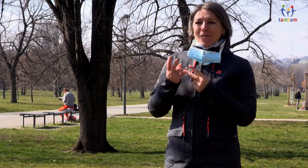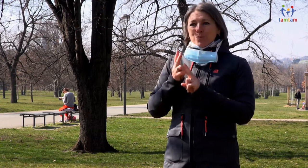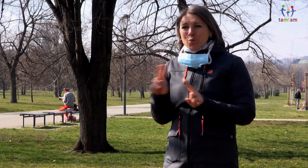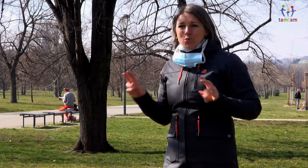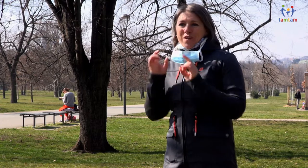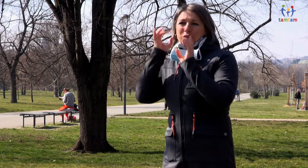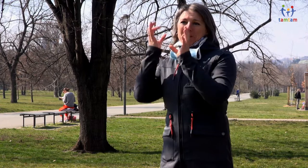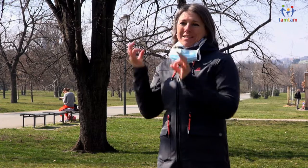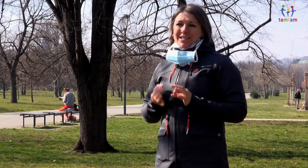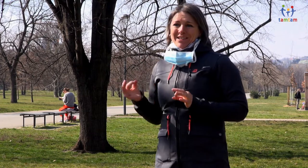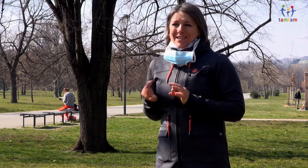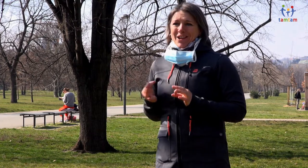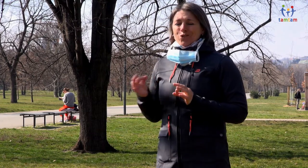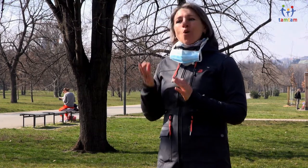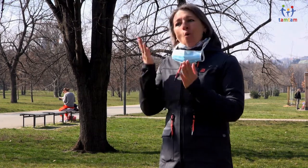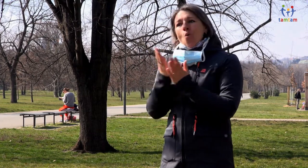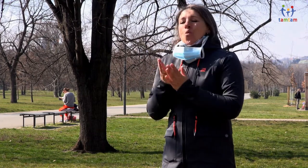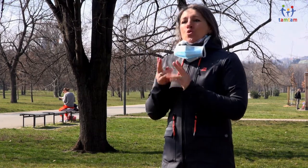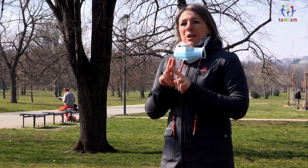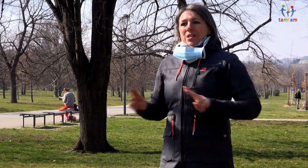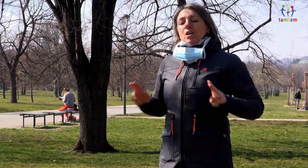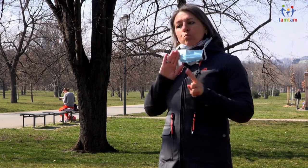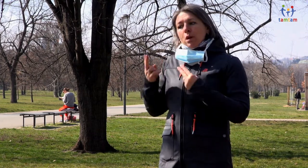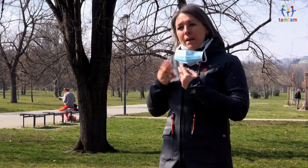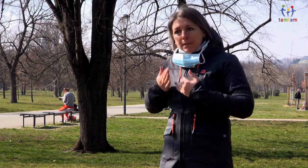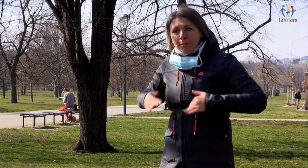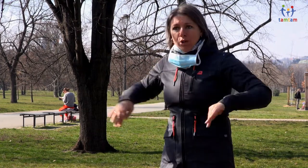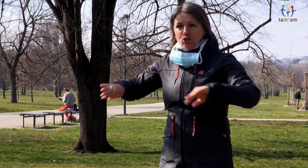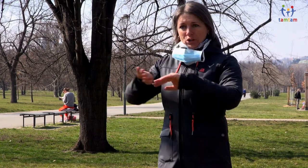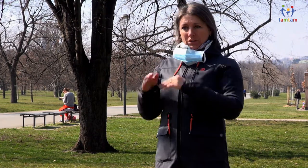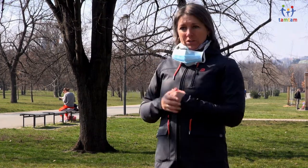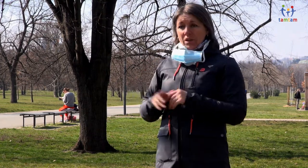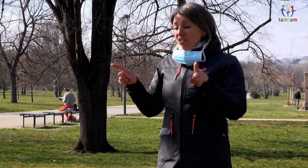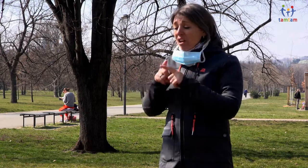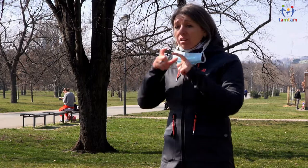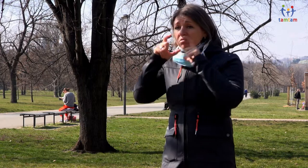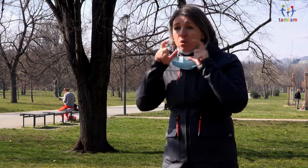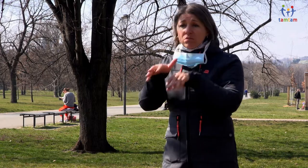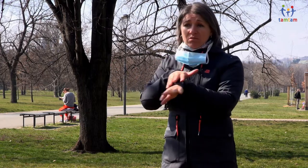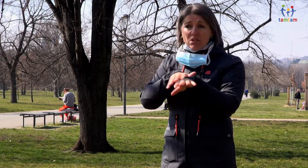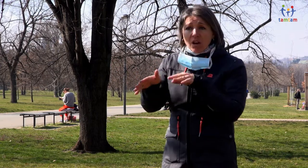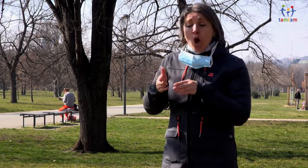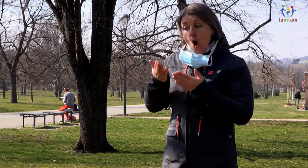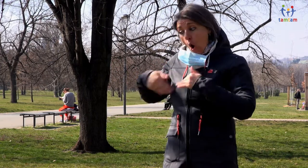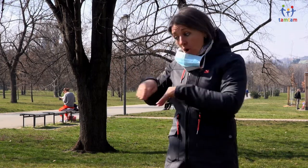tak že budeme v bezpečí a že třeba tím používáním ochranných pomůcek ochráníme i ty